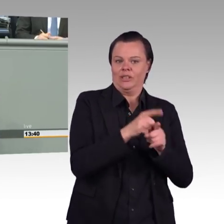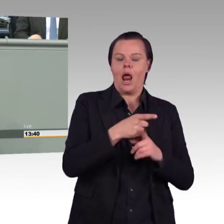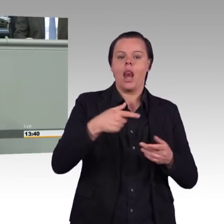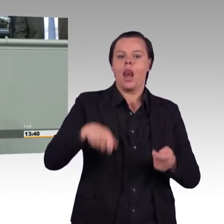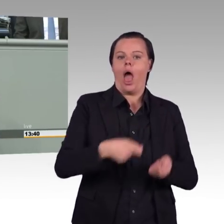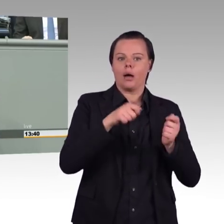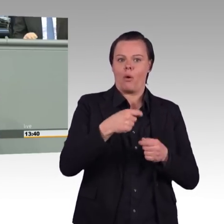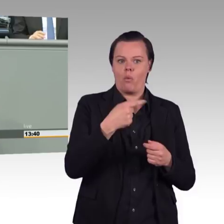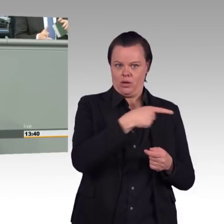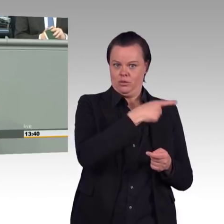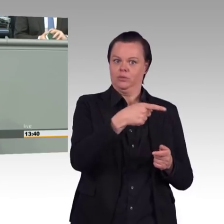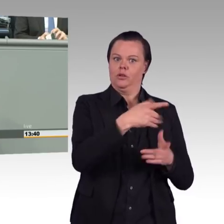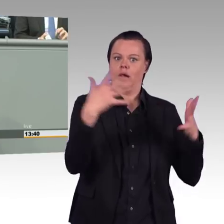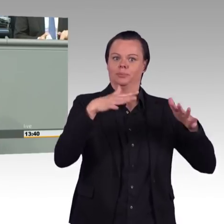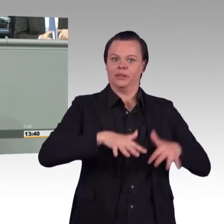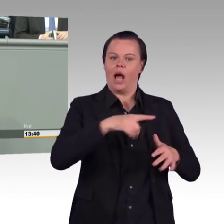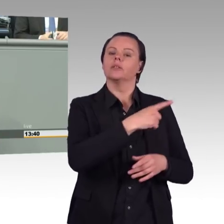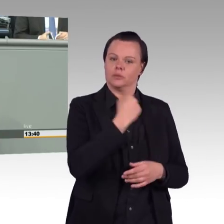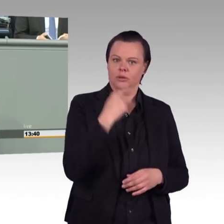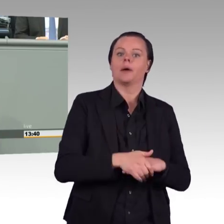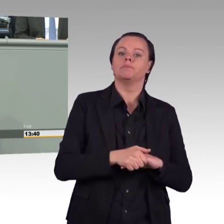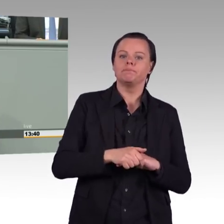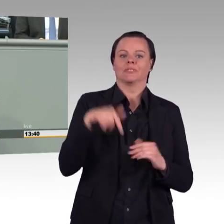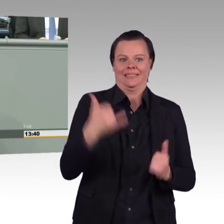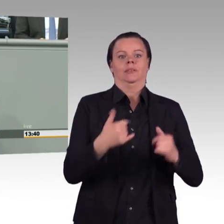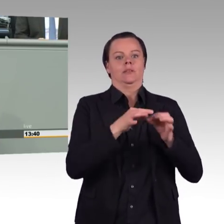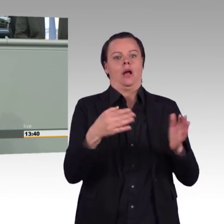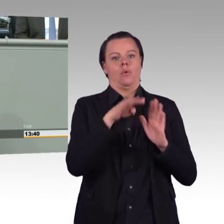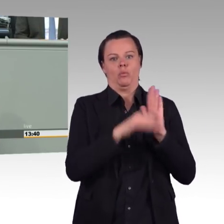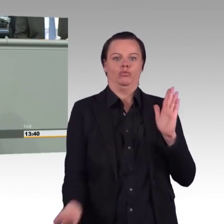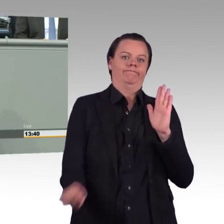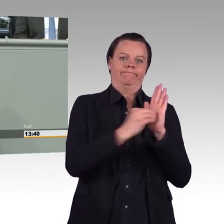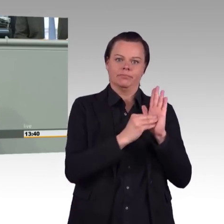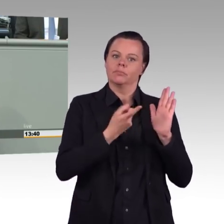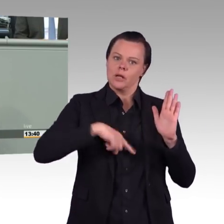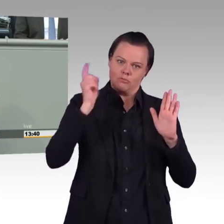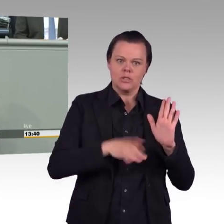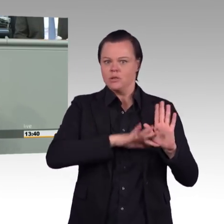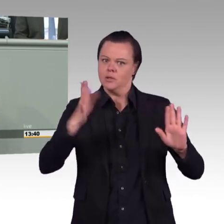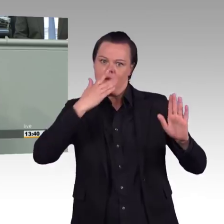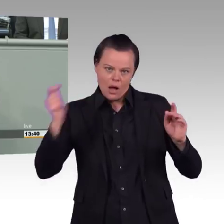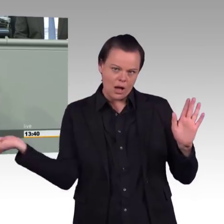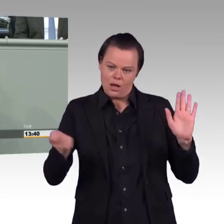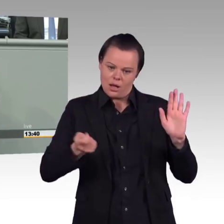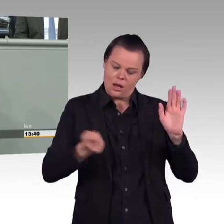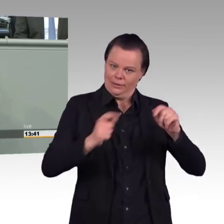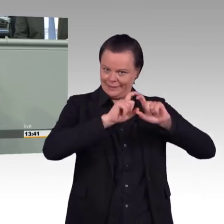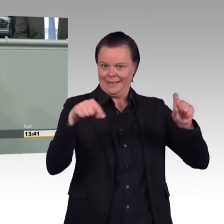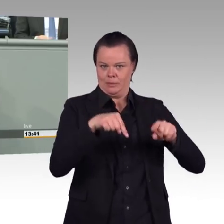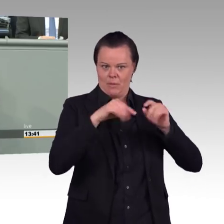Beschäftigten bei uns in Deutschland. Die Energiewende und die Windenergie sind einer der Grundpfeiler bei den